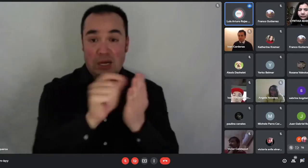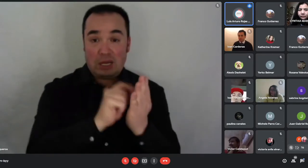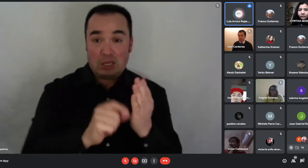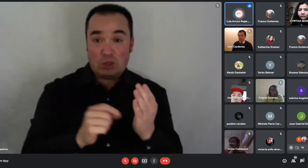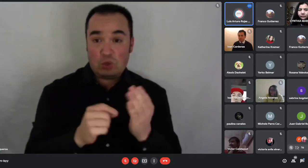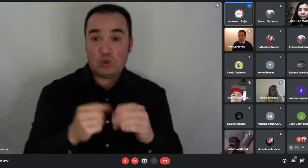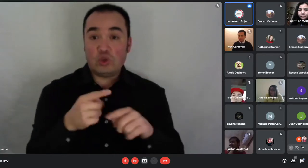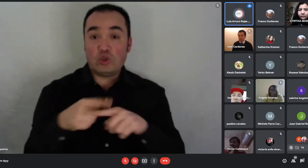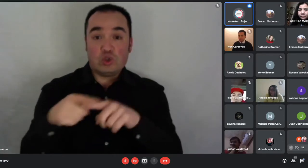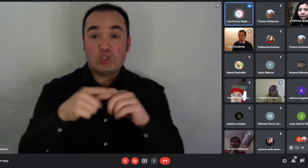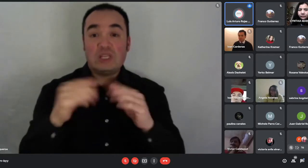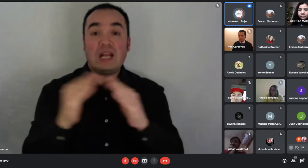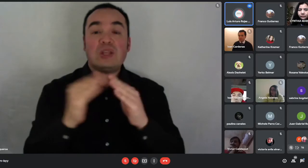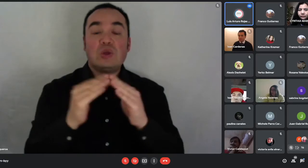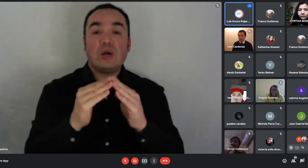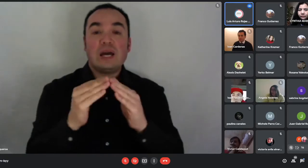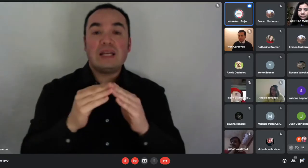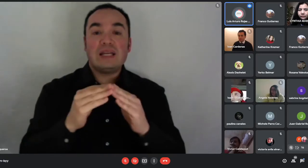estar dentro del 40%.